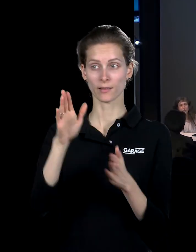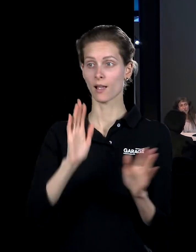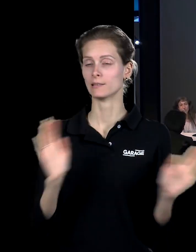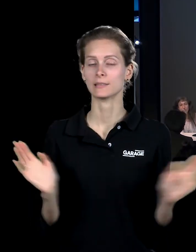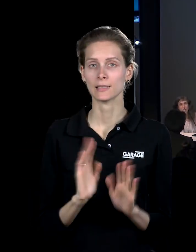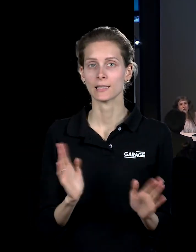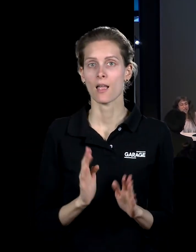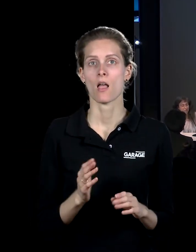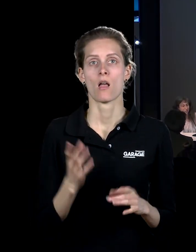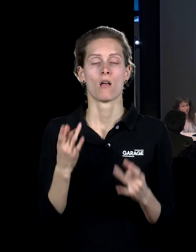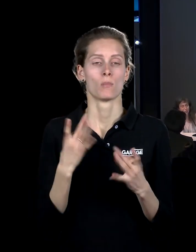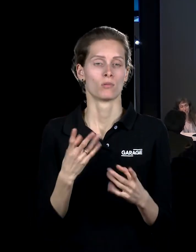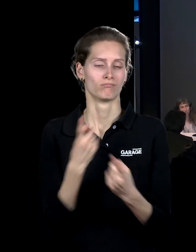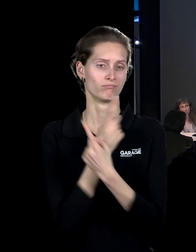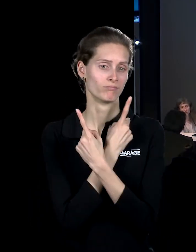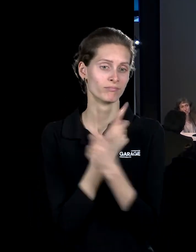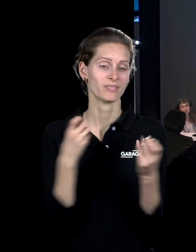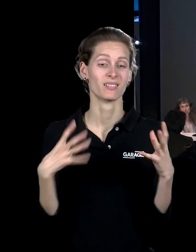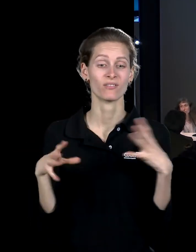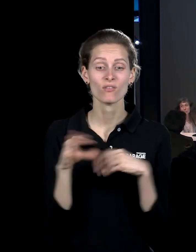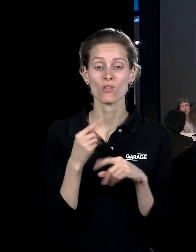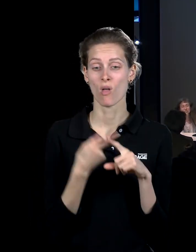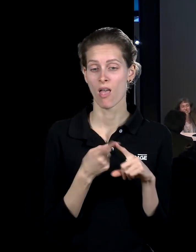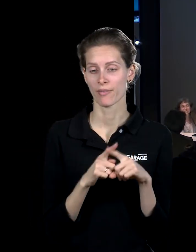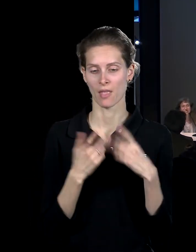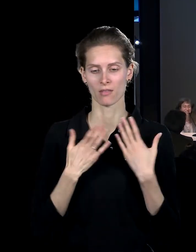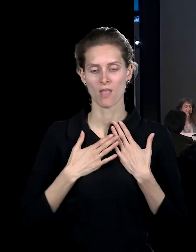а такое признание того, что все, что все про...